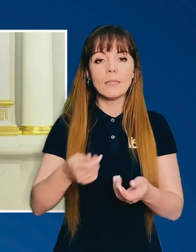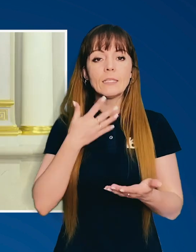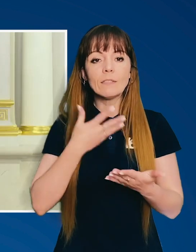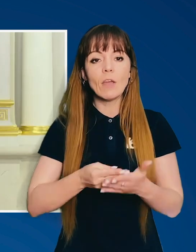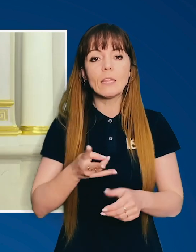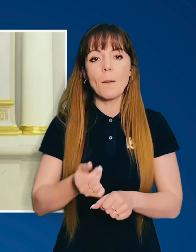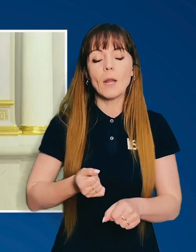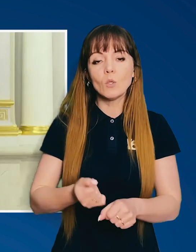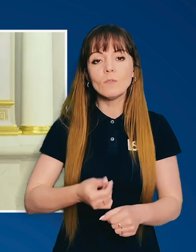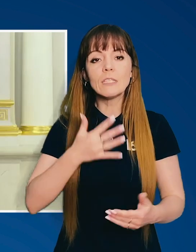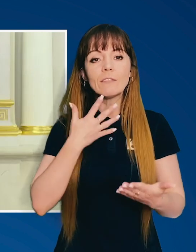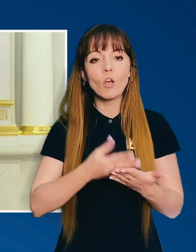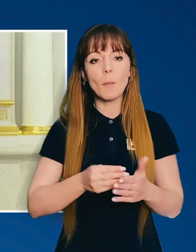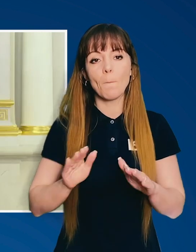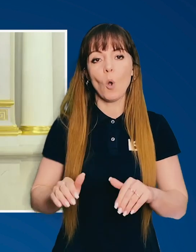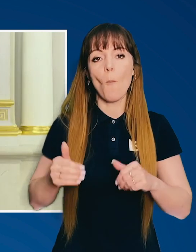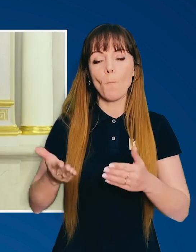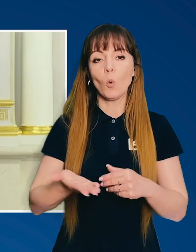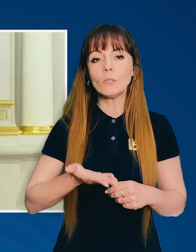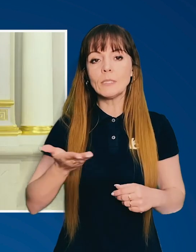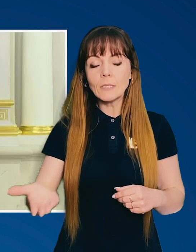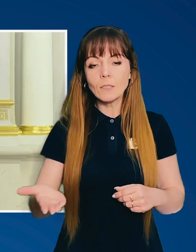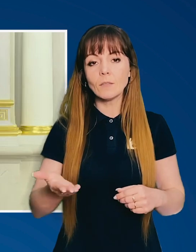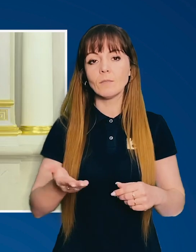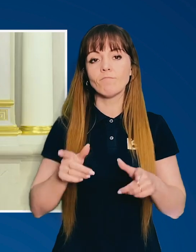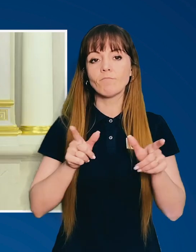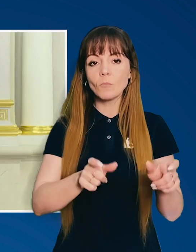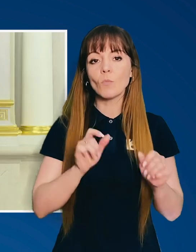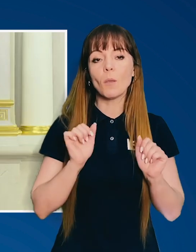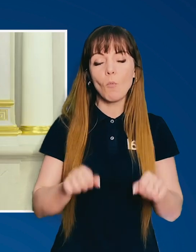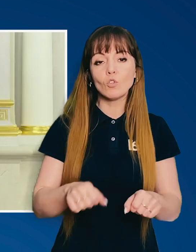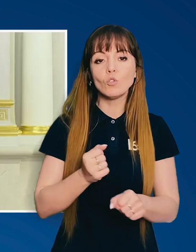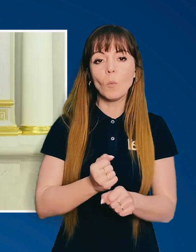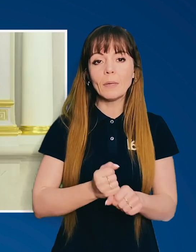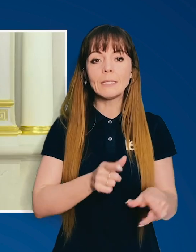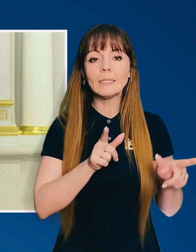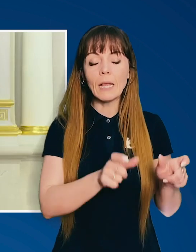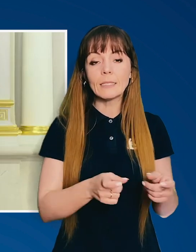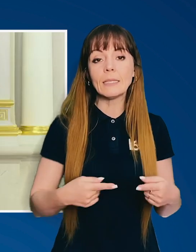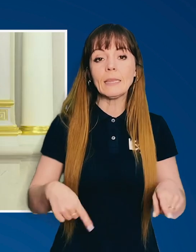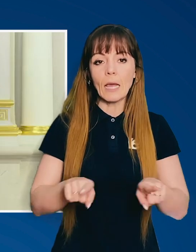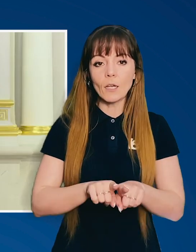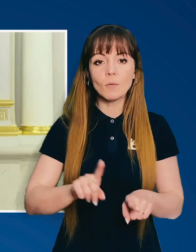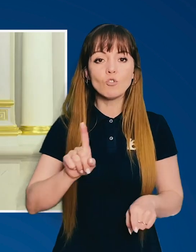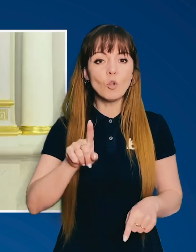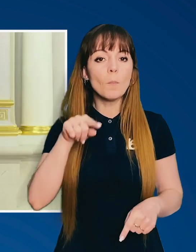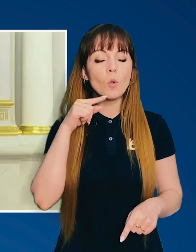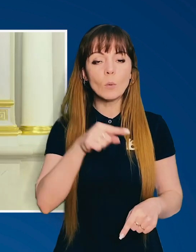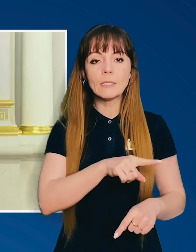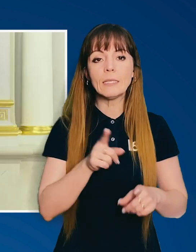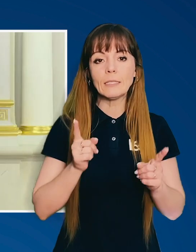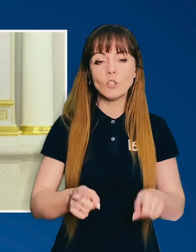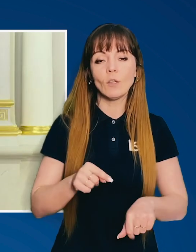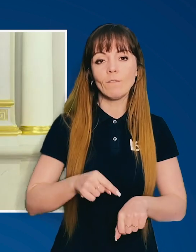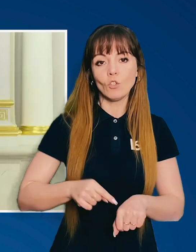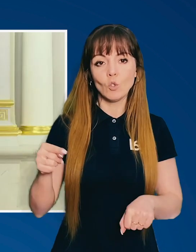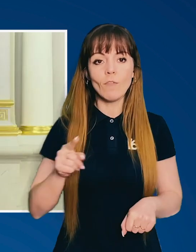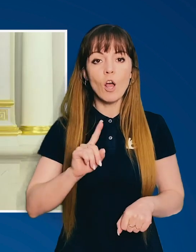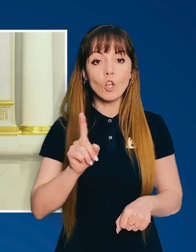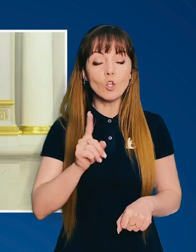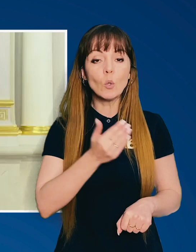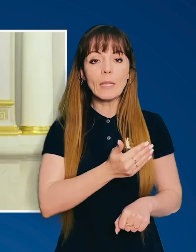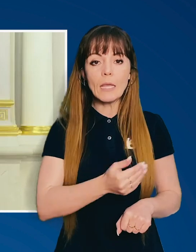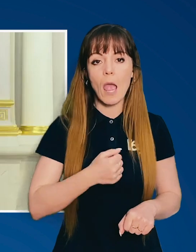передали і свої напрацювання, свої пропозиції. Ми можемо зробити санкції такими, щоб Росія